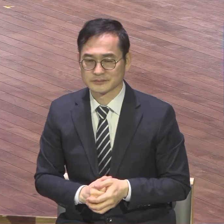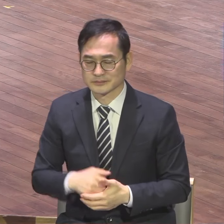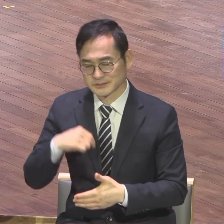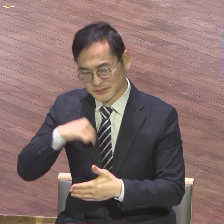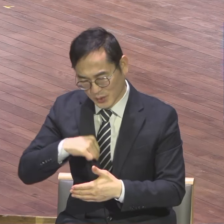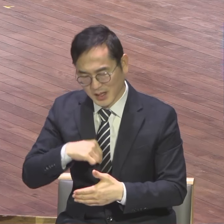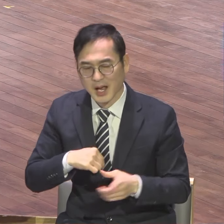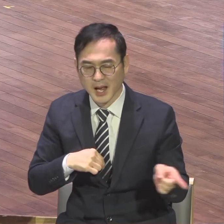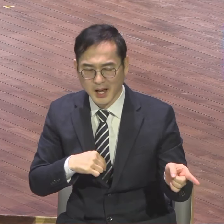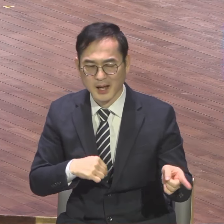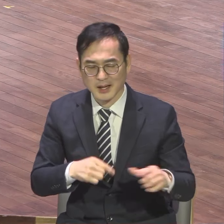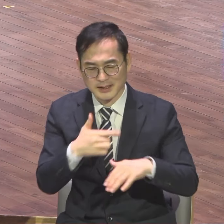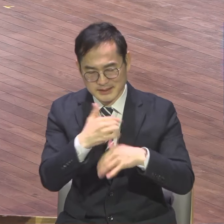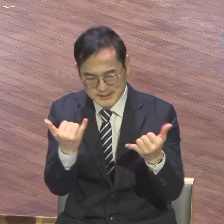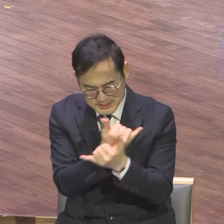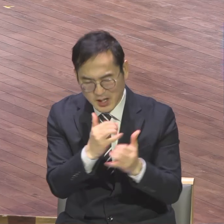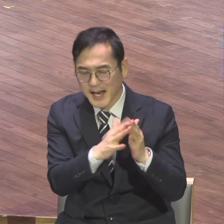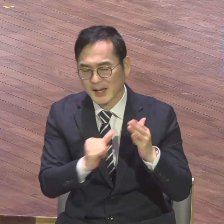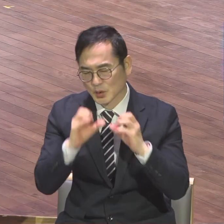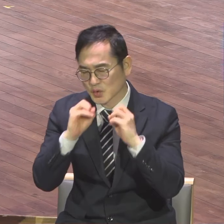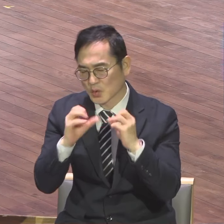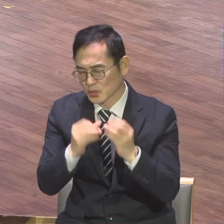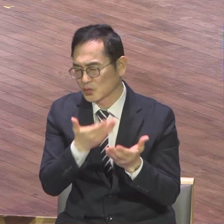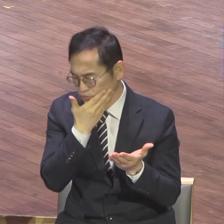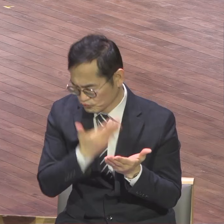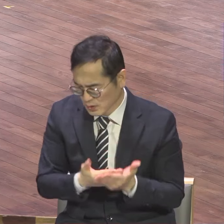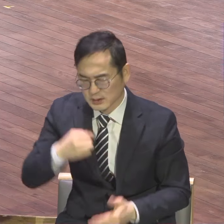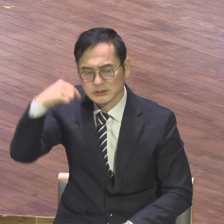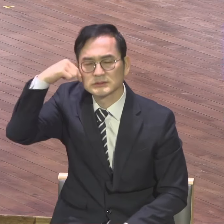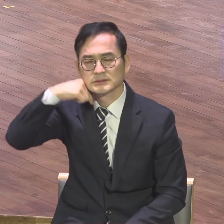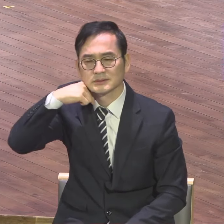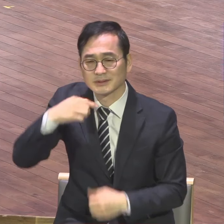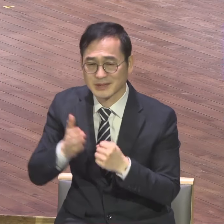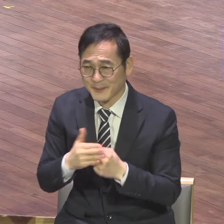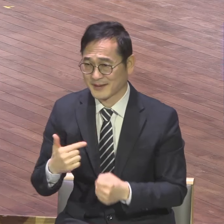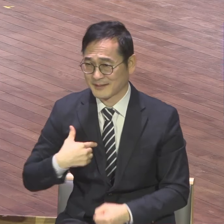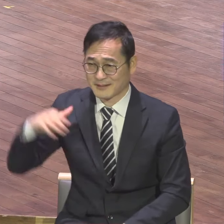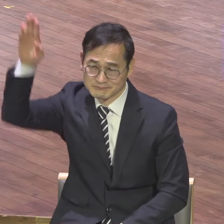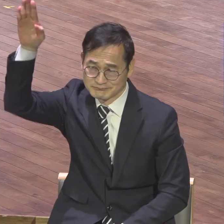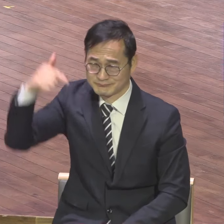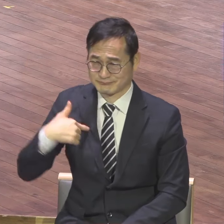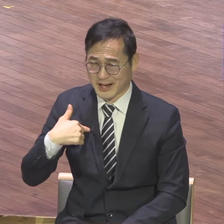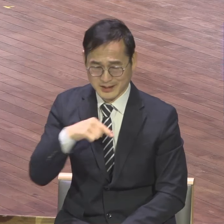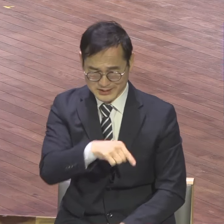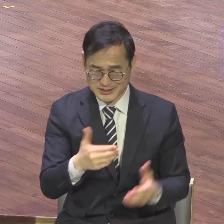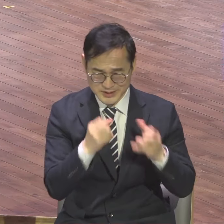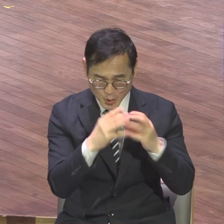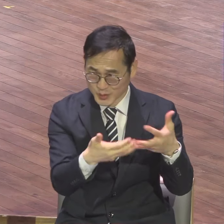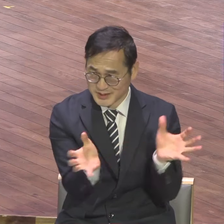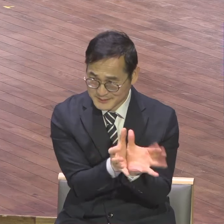내가 깨달아서 이 사명을 충실하게 감나가겠습니다. 충성! 그렇게.